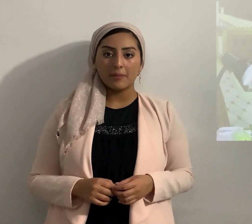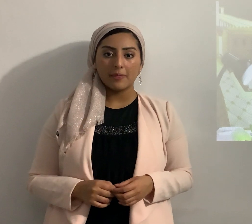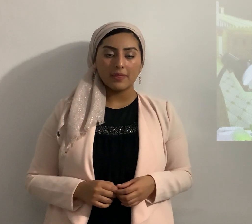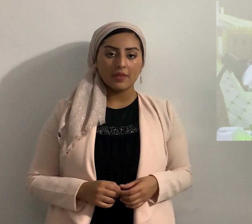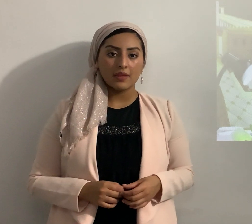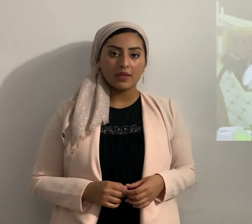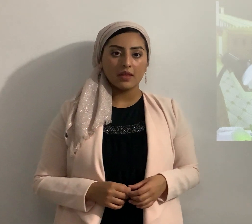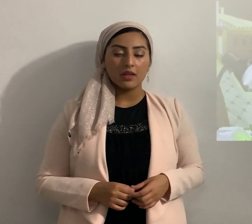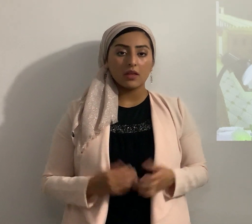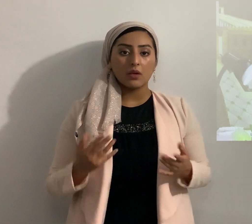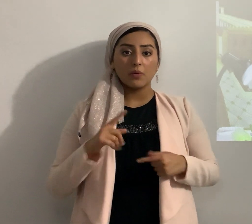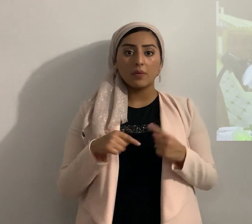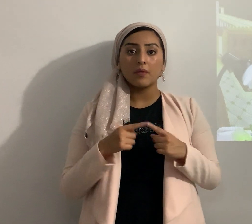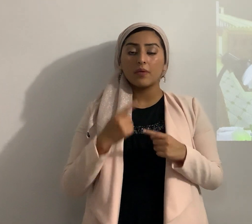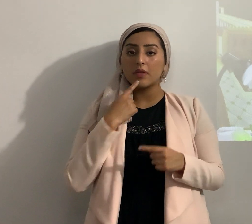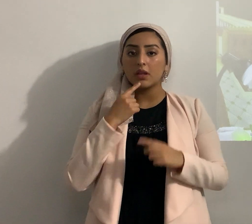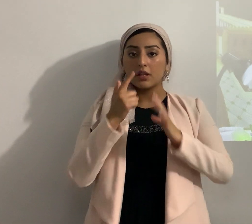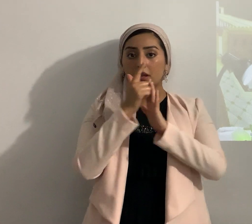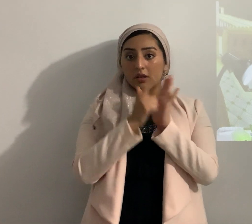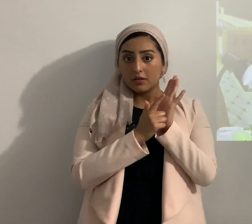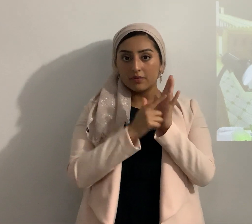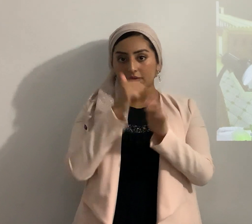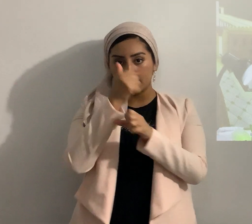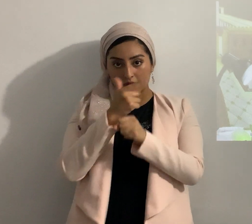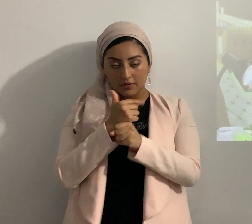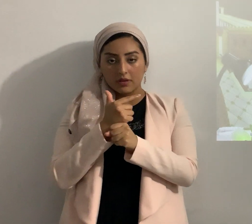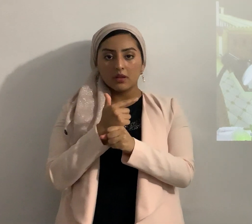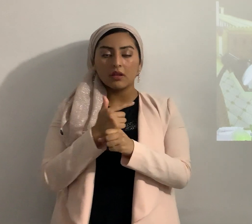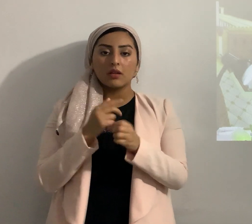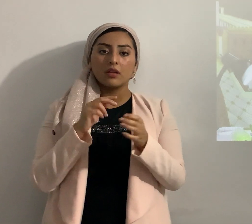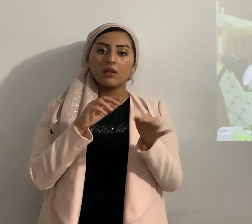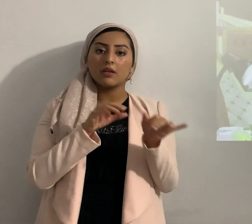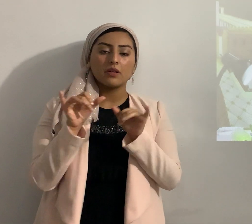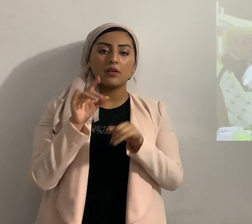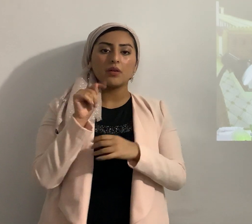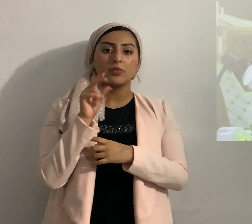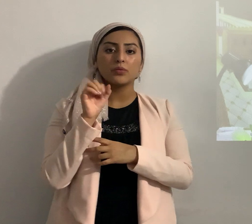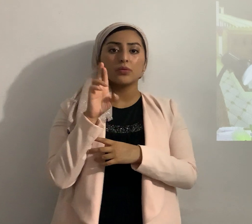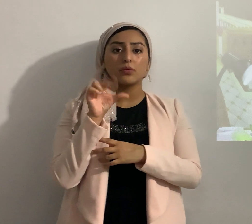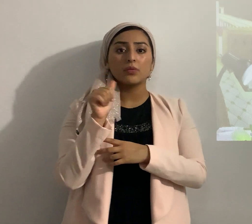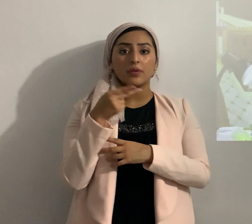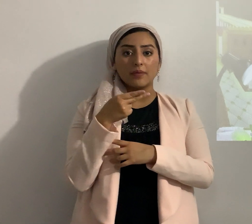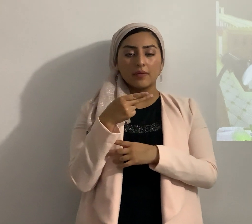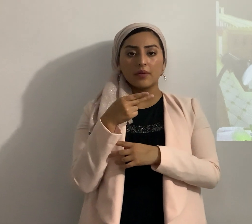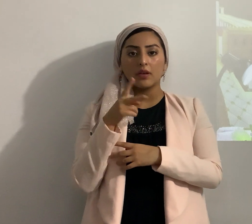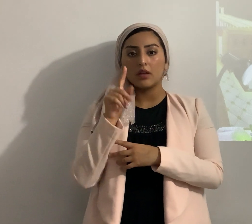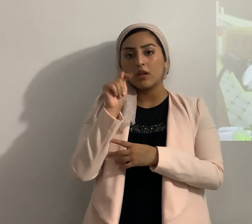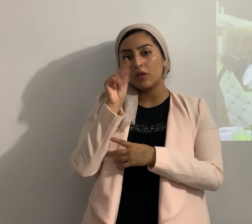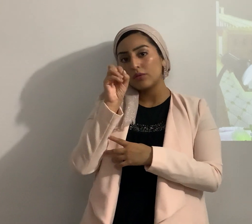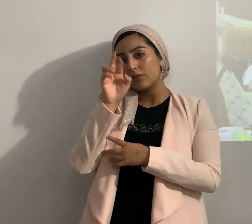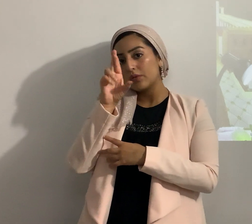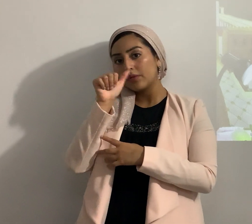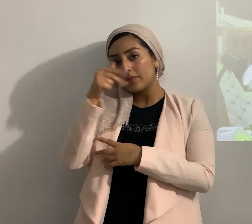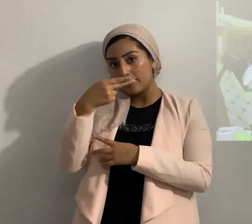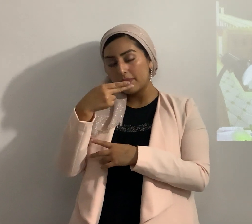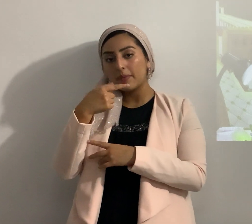aquí cuando se diga ley hermanos se traduce como Torah como Torah entonces a ver